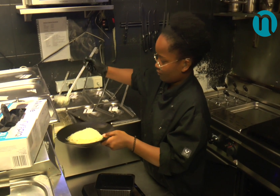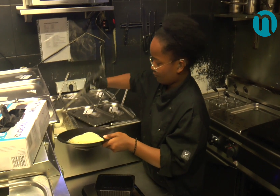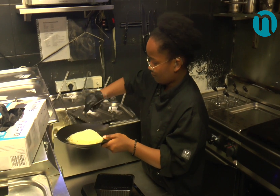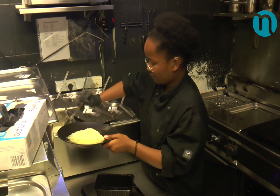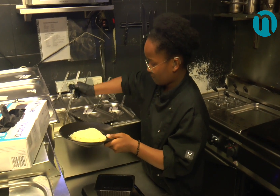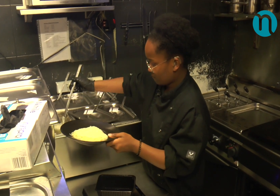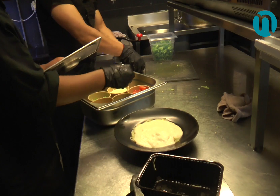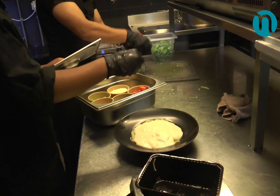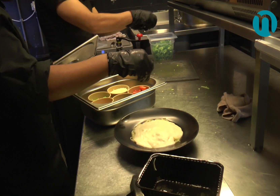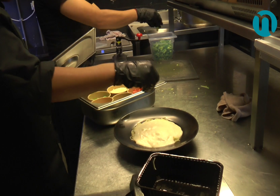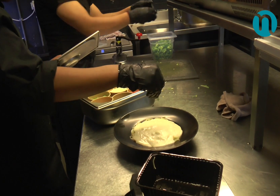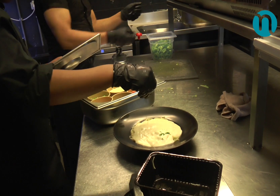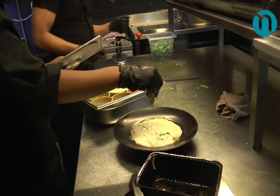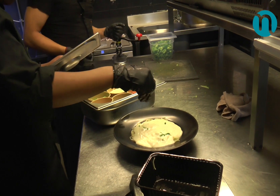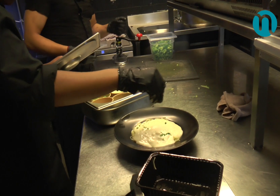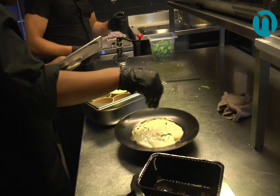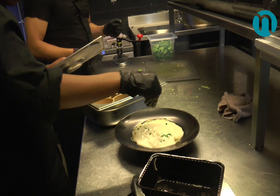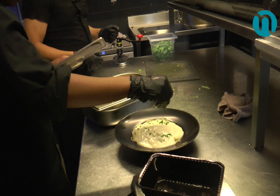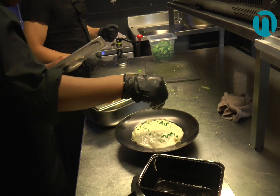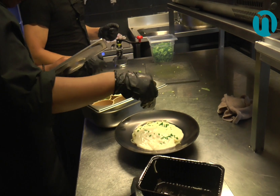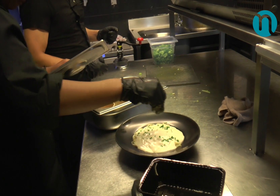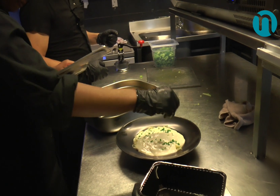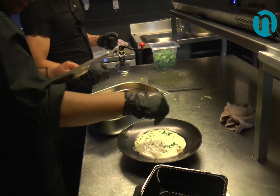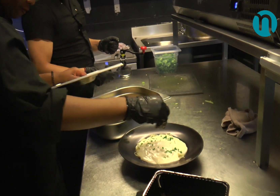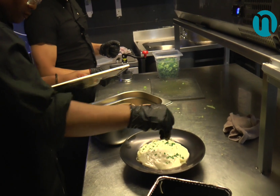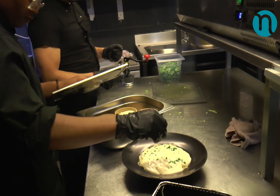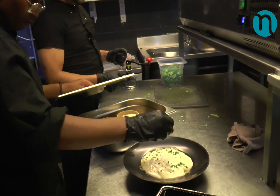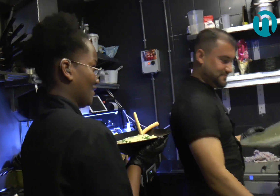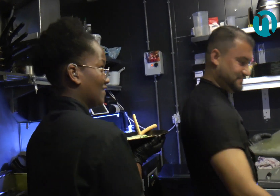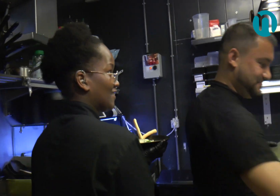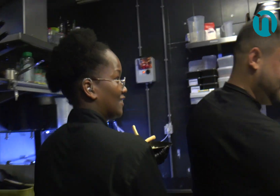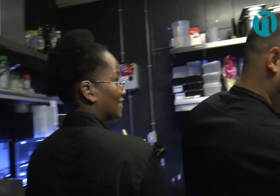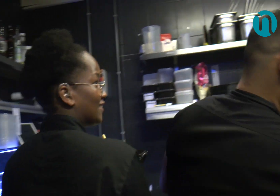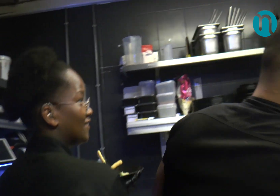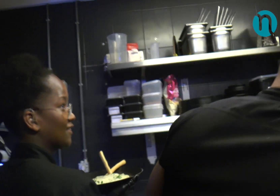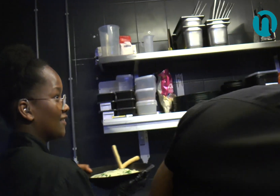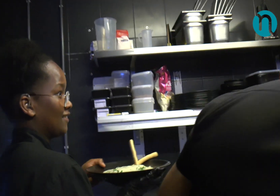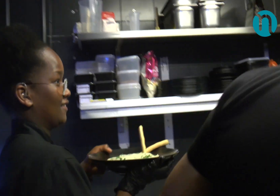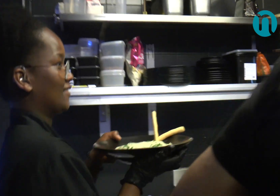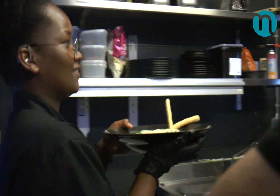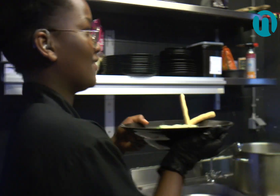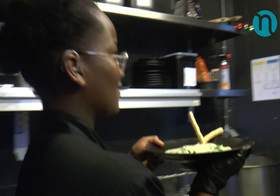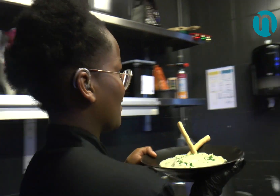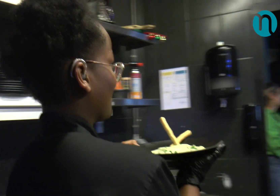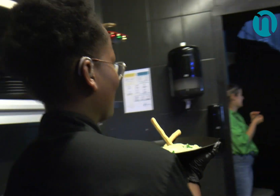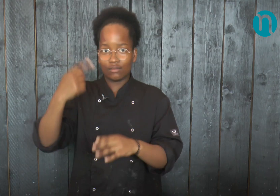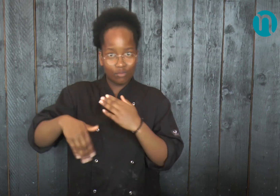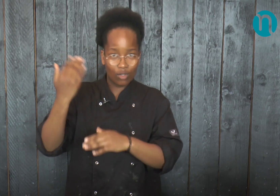begin ik altijd met de verschillende vijf soorten pasta's maken en de groentjes snijden dat doe ik